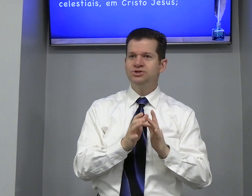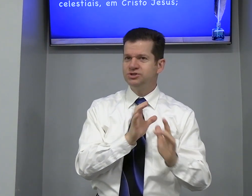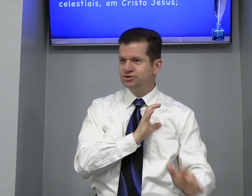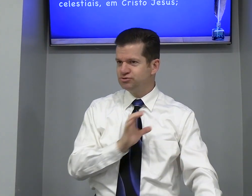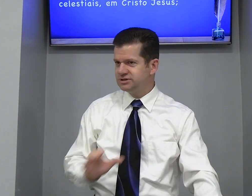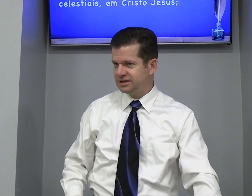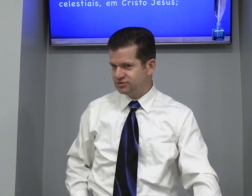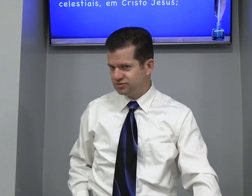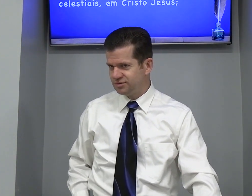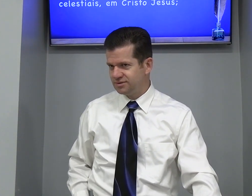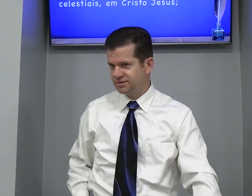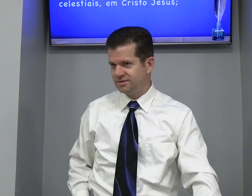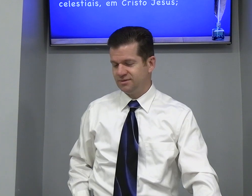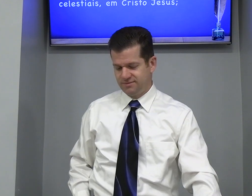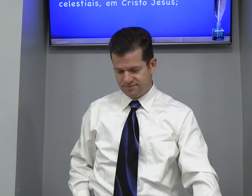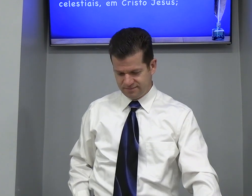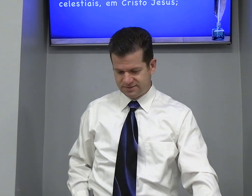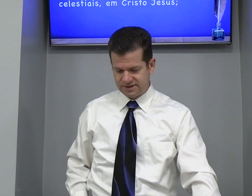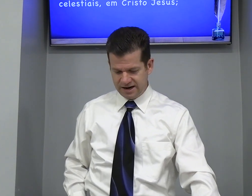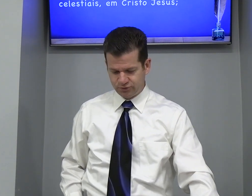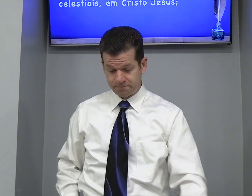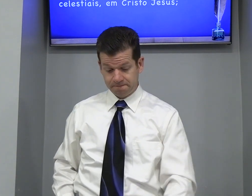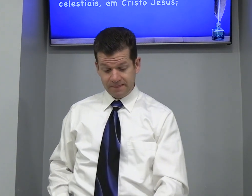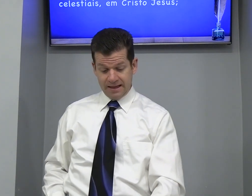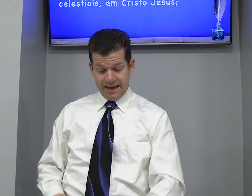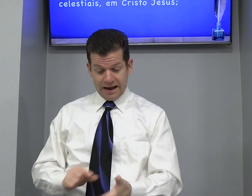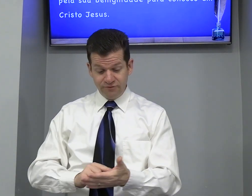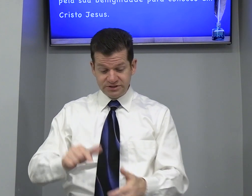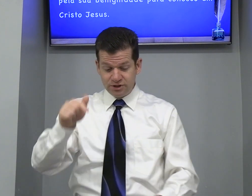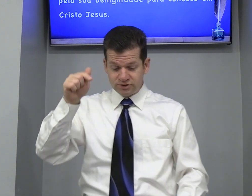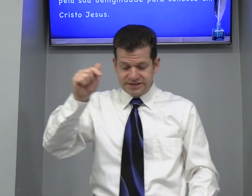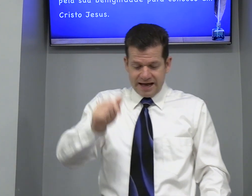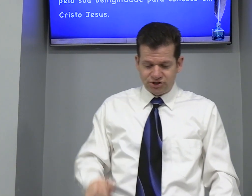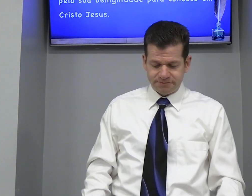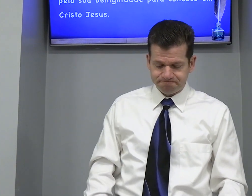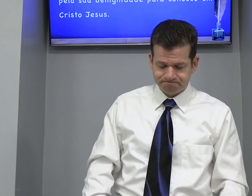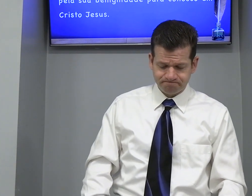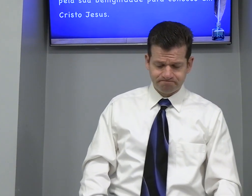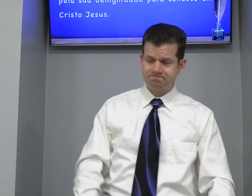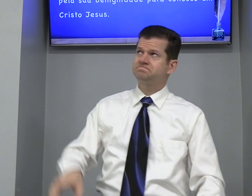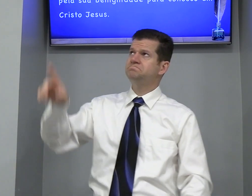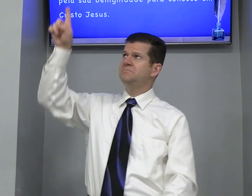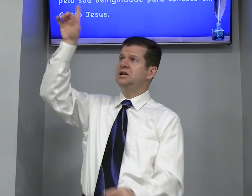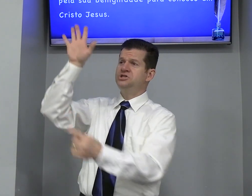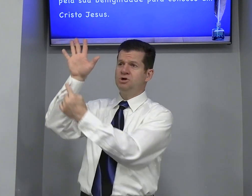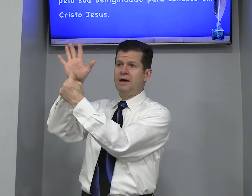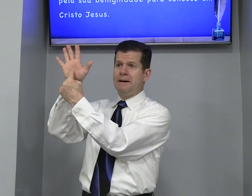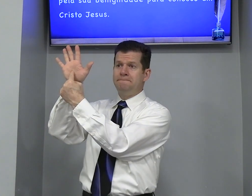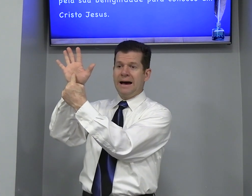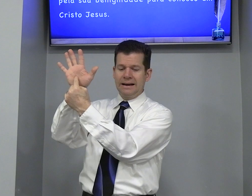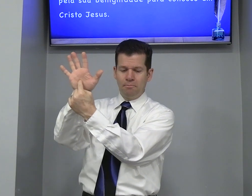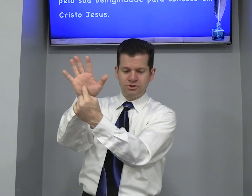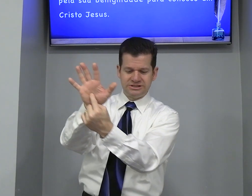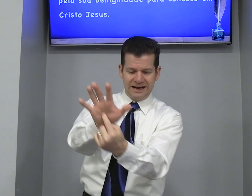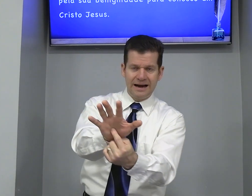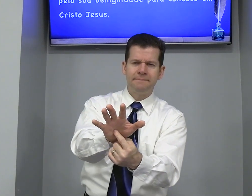De Jesus Cristo Certo Aí no versículo 7 Ele diz Para mostrar